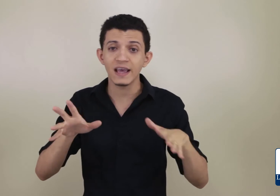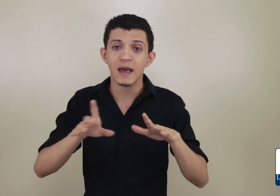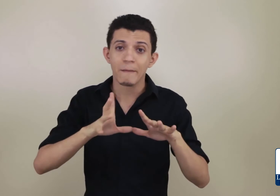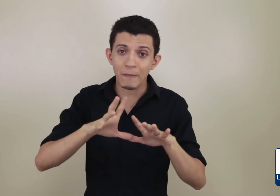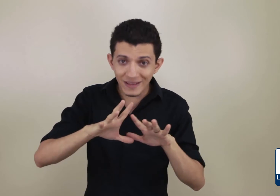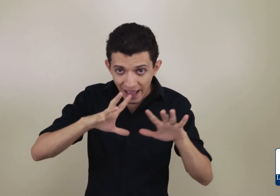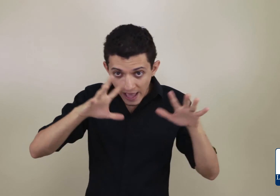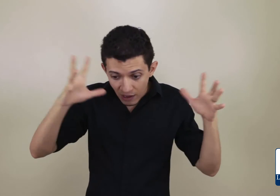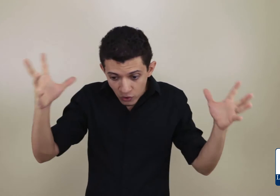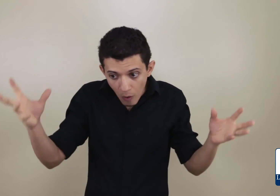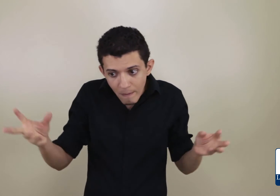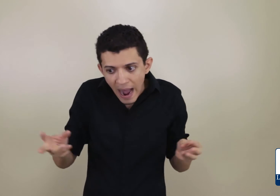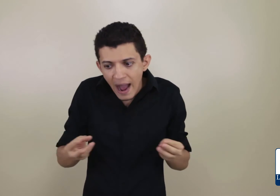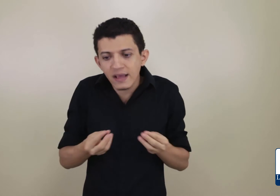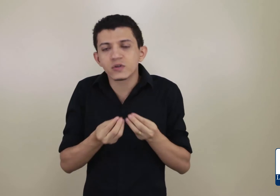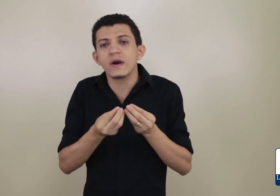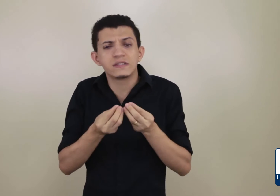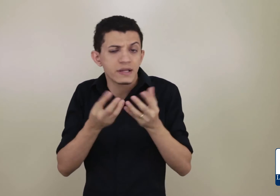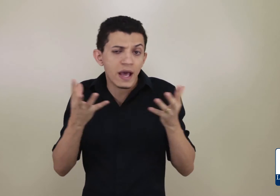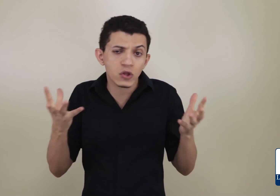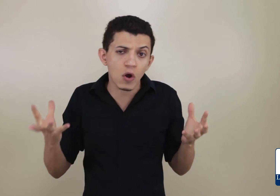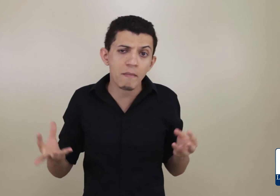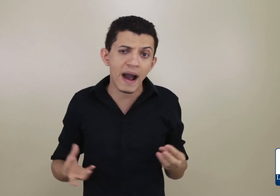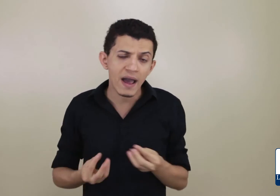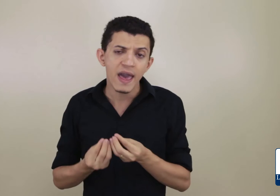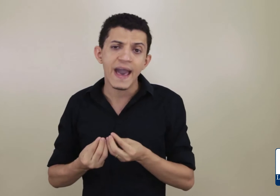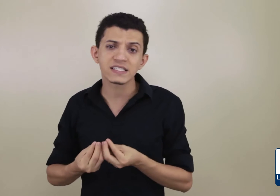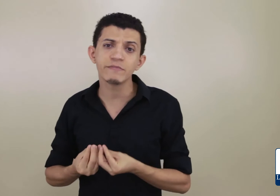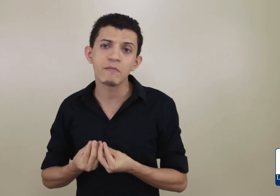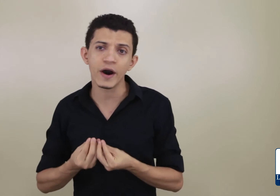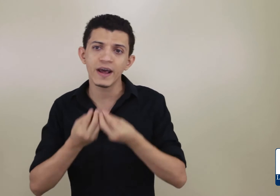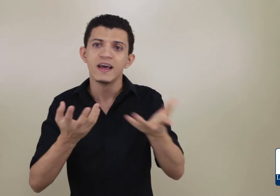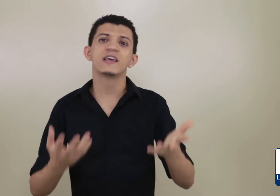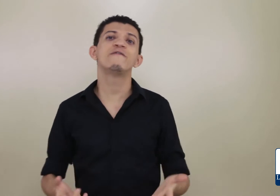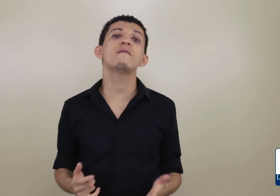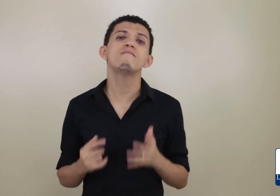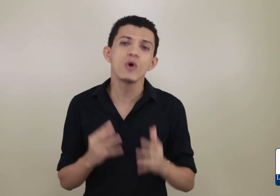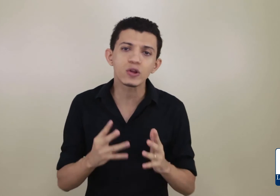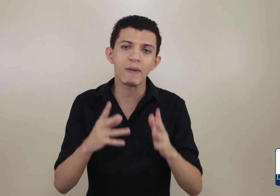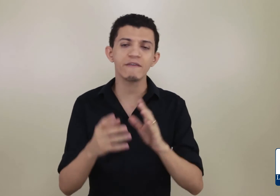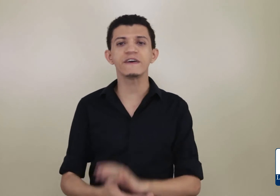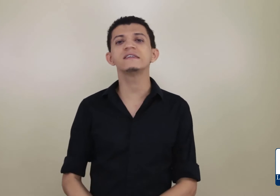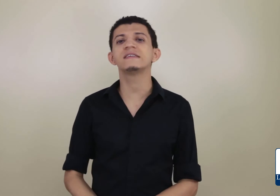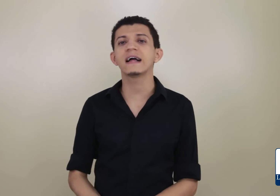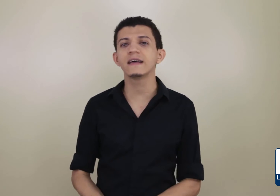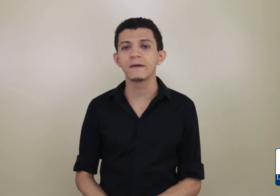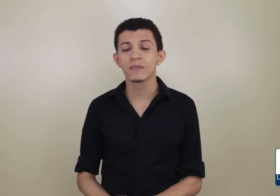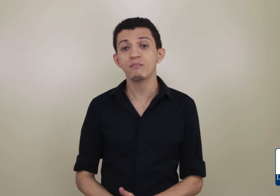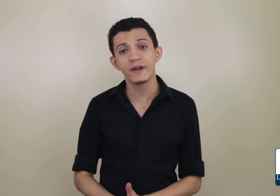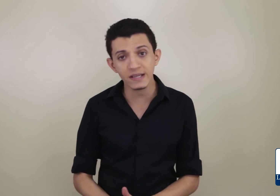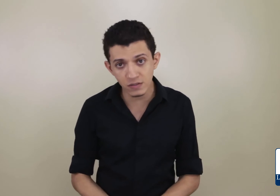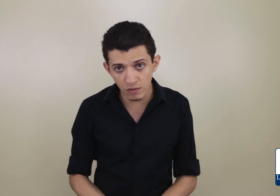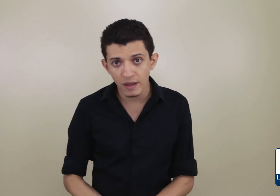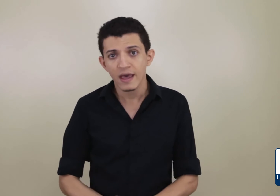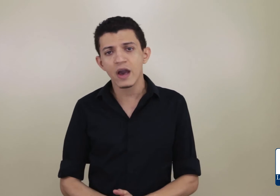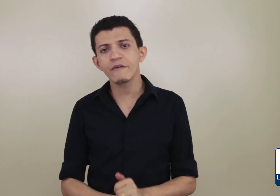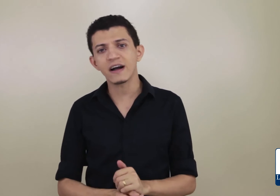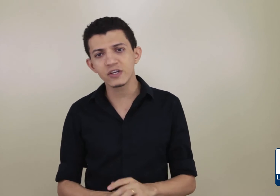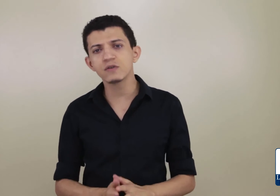para poder retomar esse conhecimento, retomar essa memória que foi muito bem fixada aí. Por isso, eu enfatizo